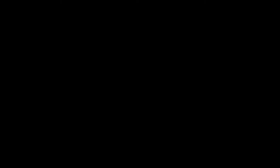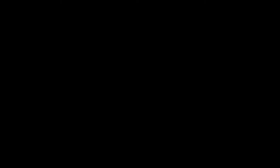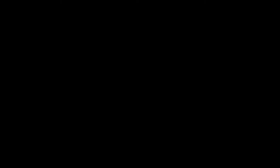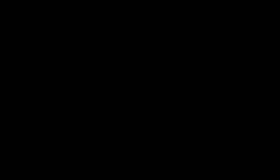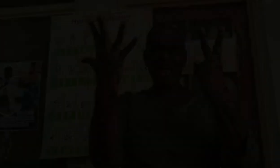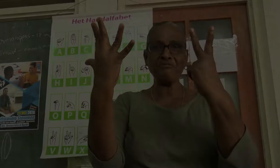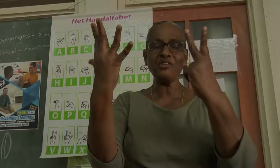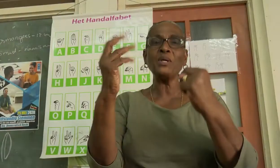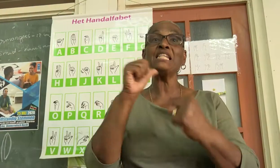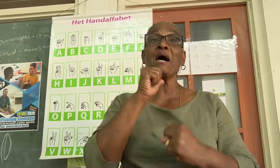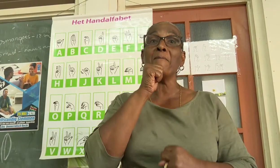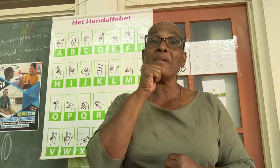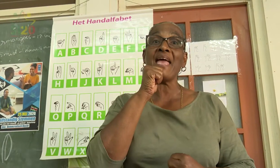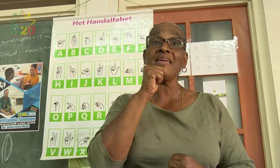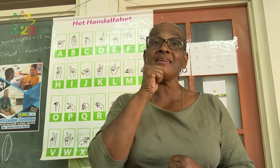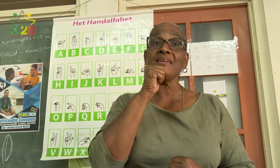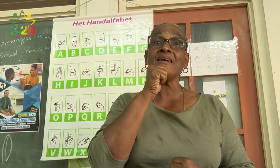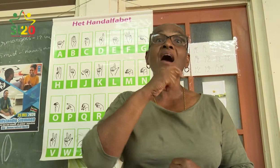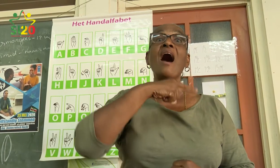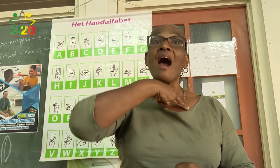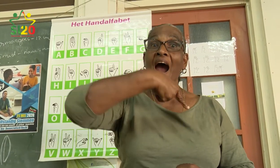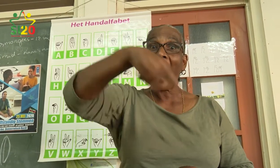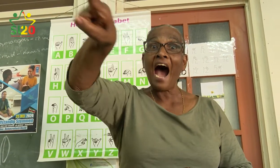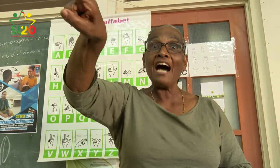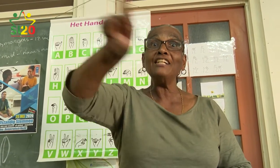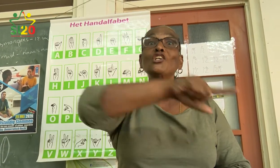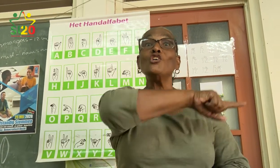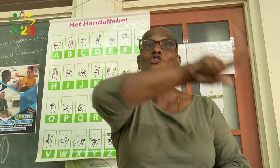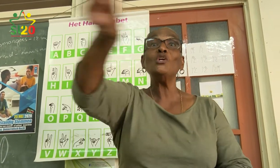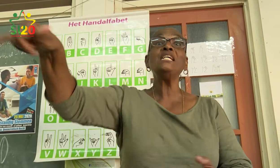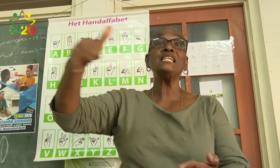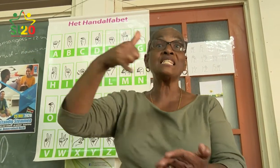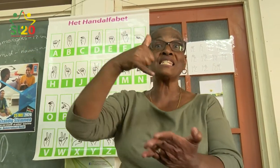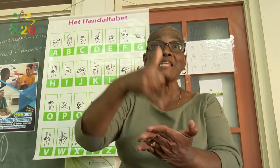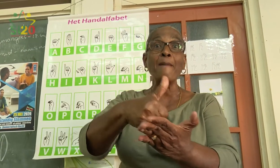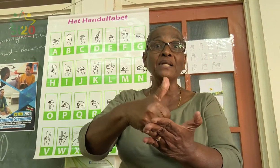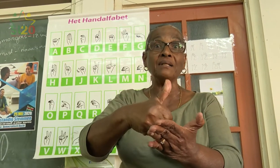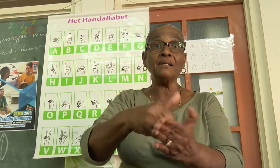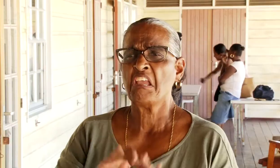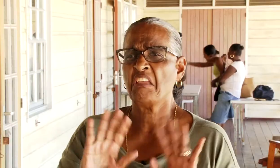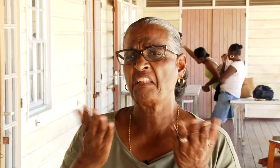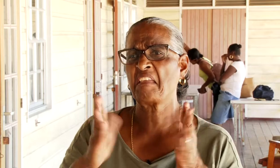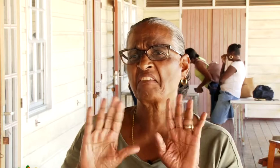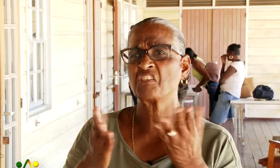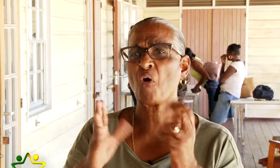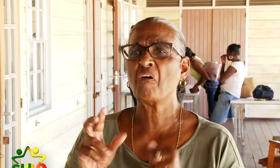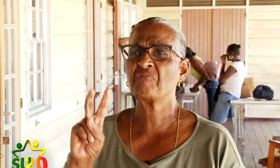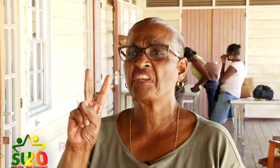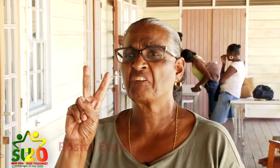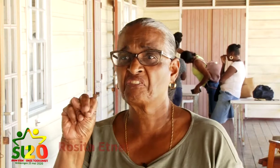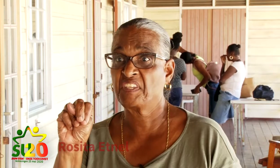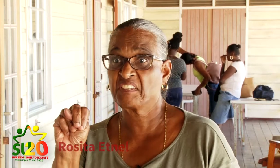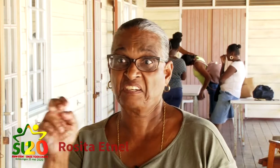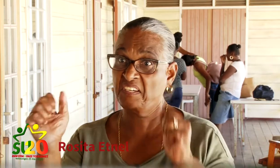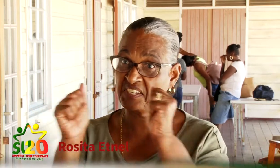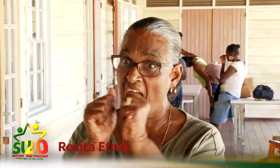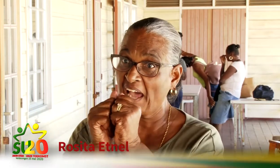25 mei gaan jullie stemmen. Ik denk ik was ongeveer 20 jaar